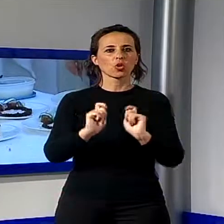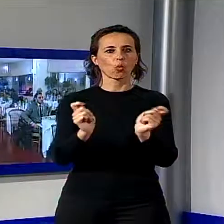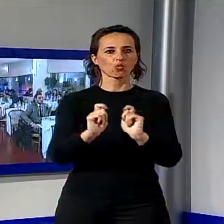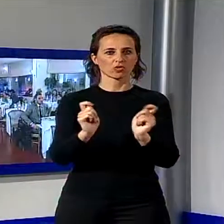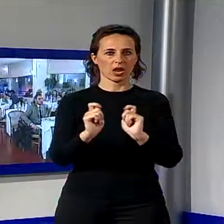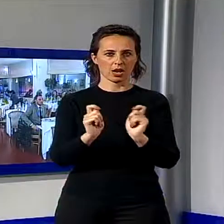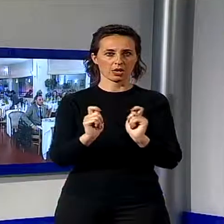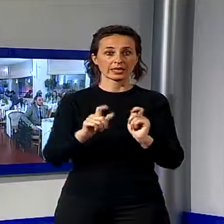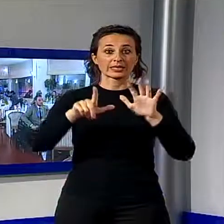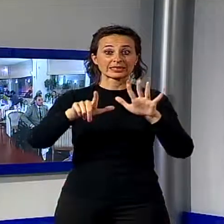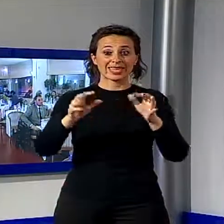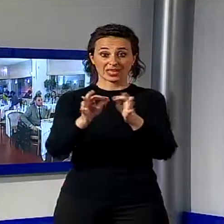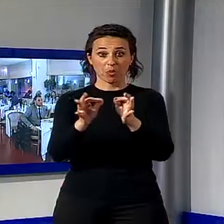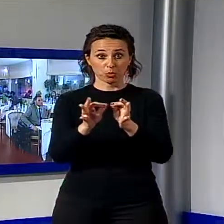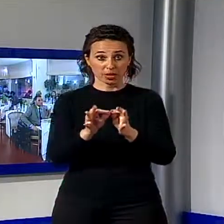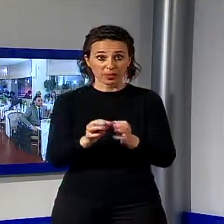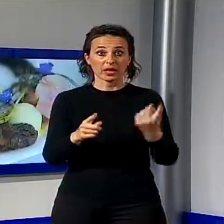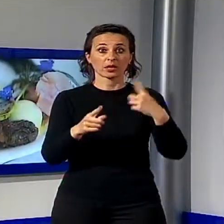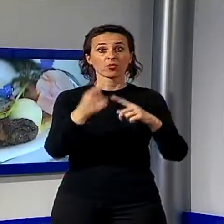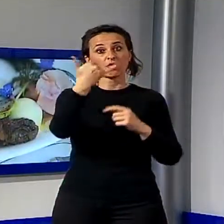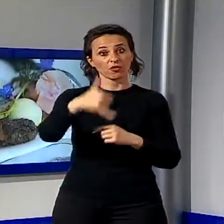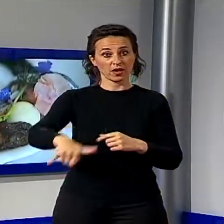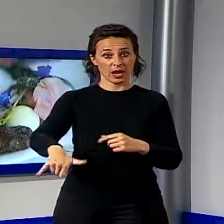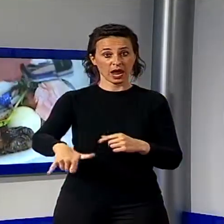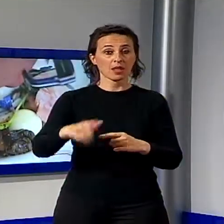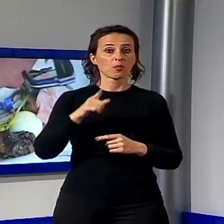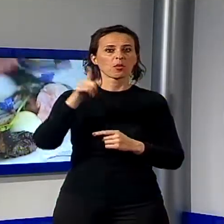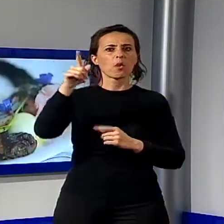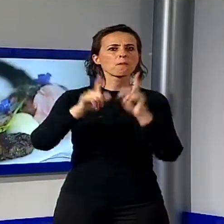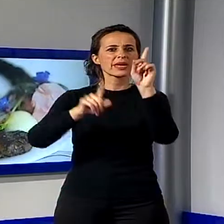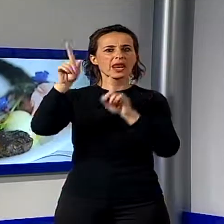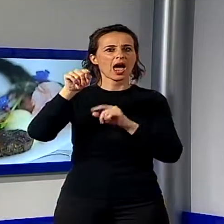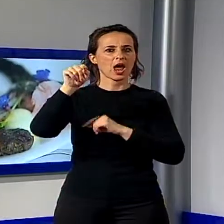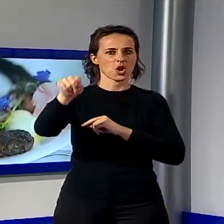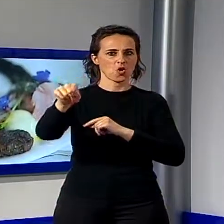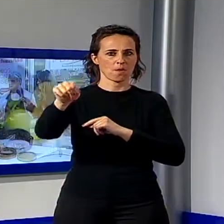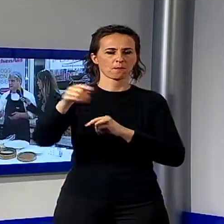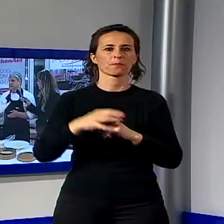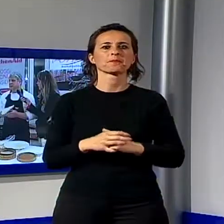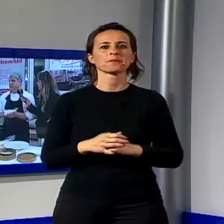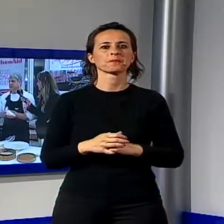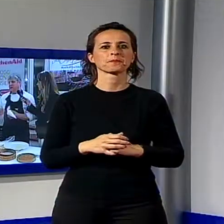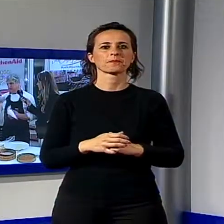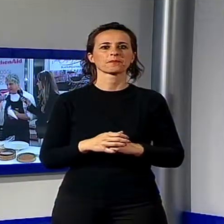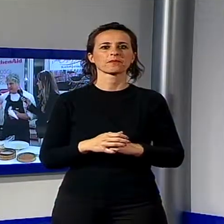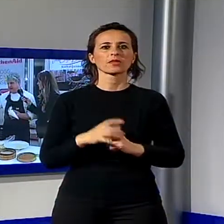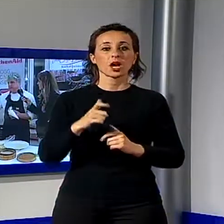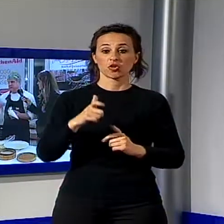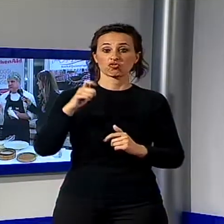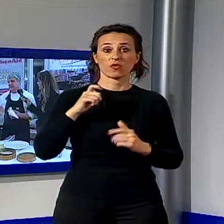appuntamenti più la finale a Expo 2015 organizzato da Sina e Briciola Communication. Giovedì sera, nelle sale del